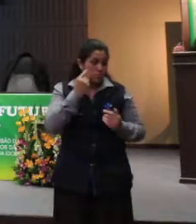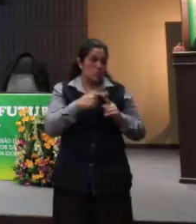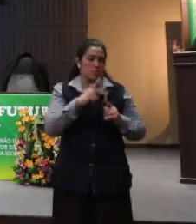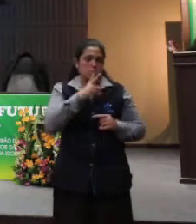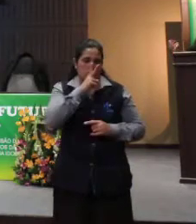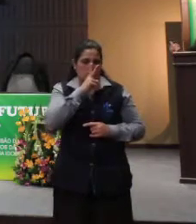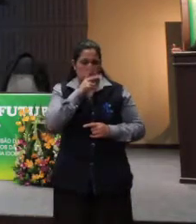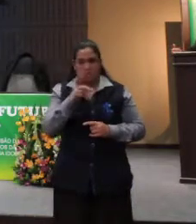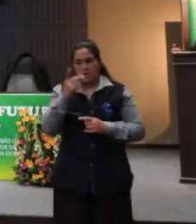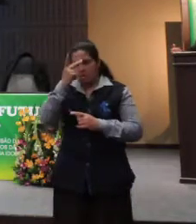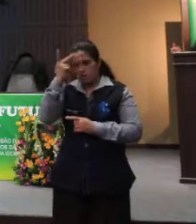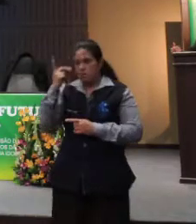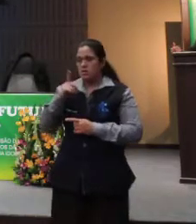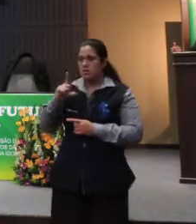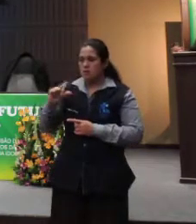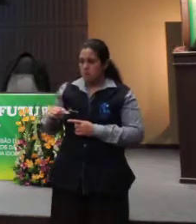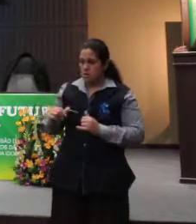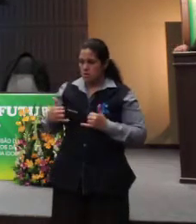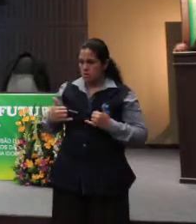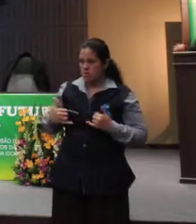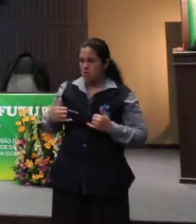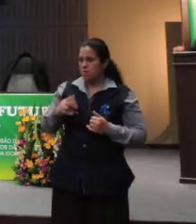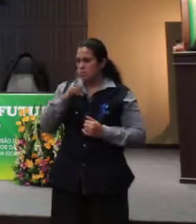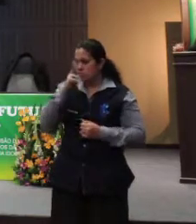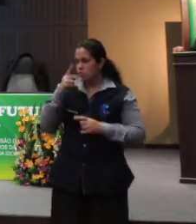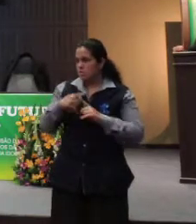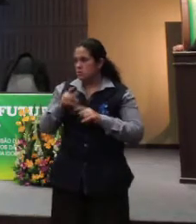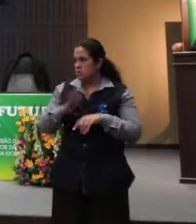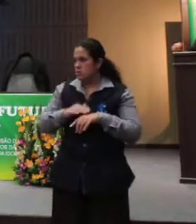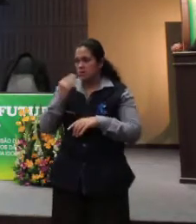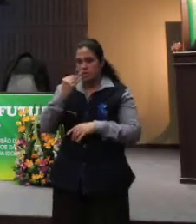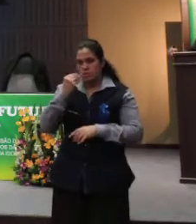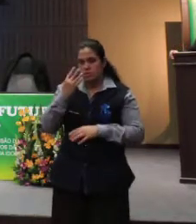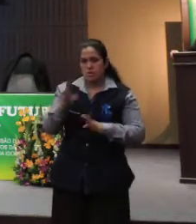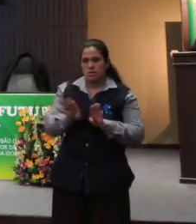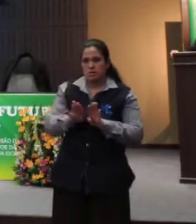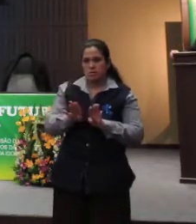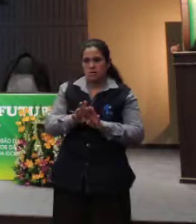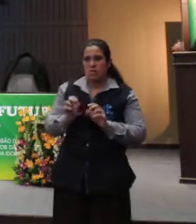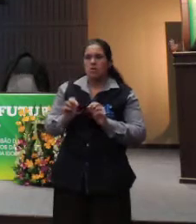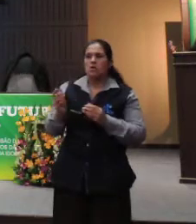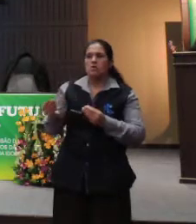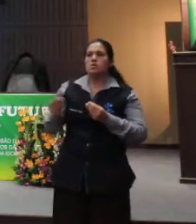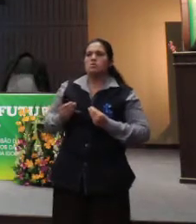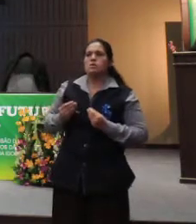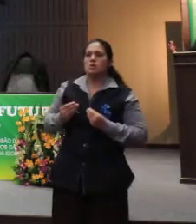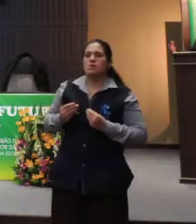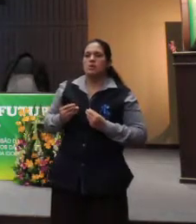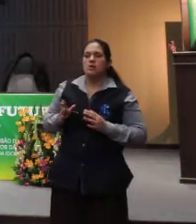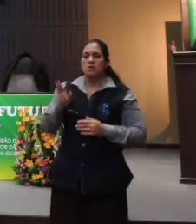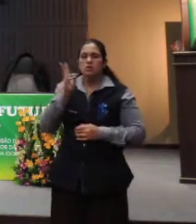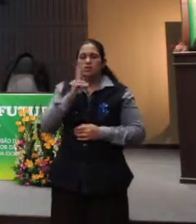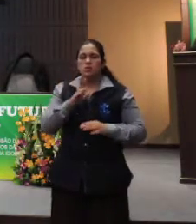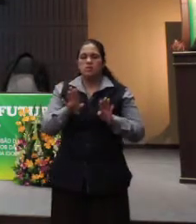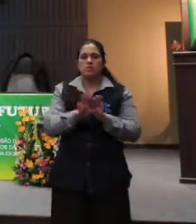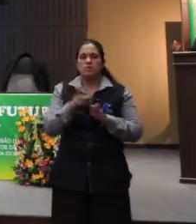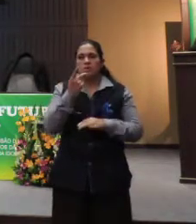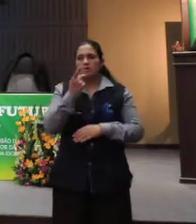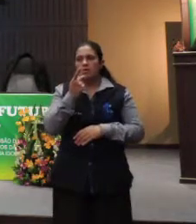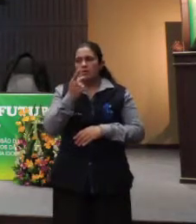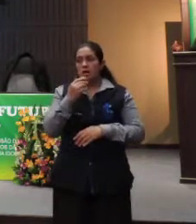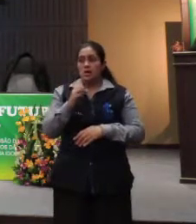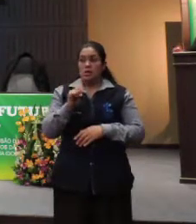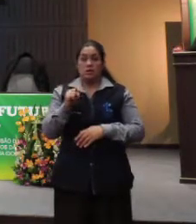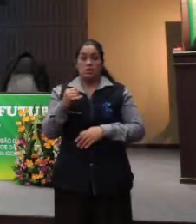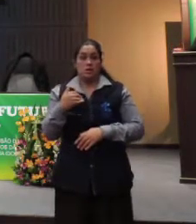Os mais velhos têm menos vigor físico. Mas o que a experiência nos traz? Quem nunca ouviu falar? Ah, imagine